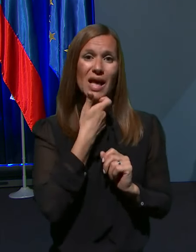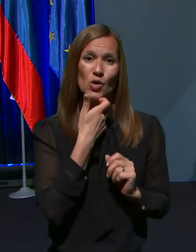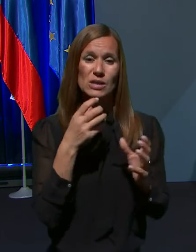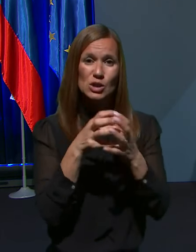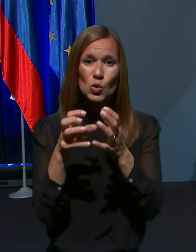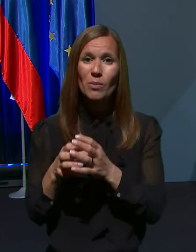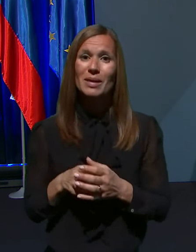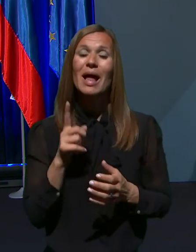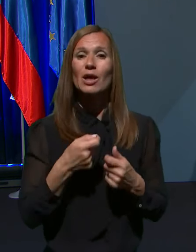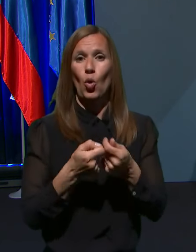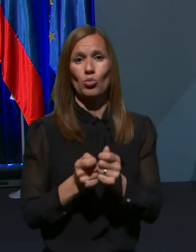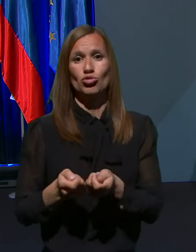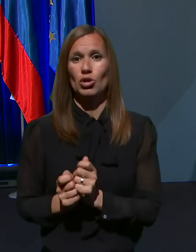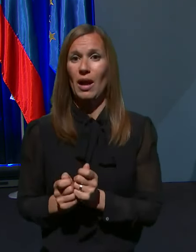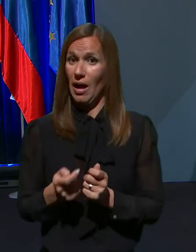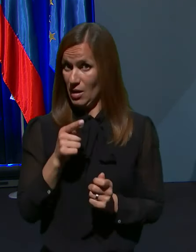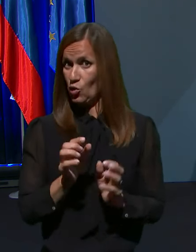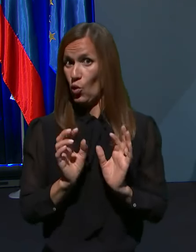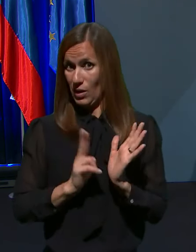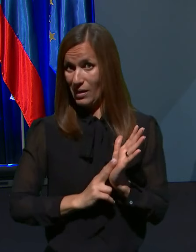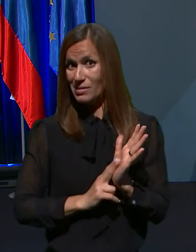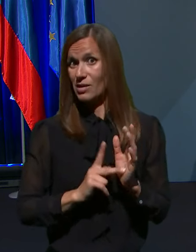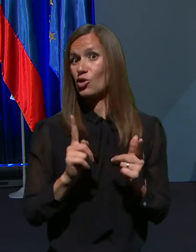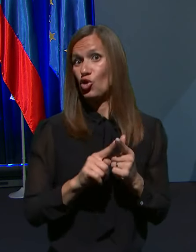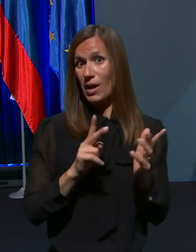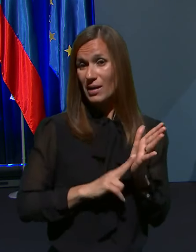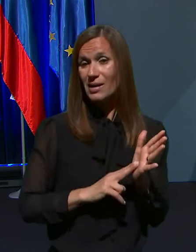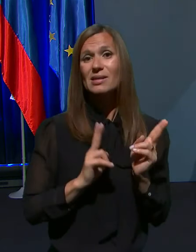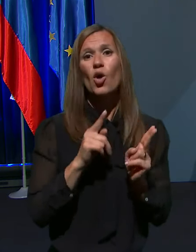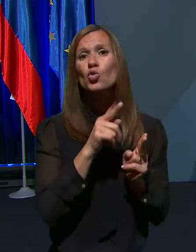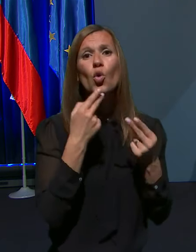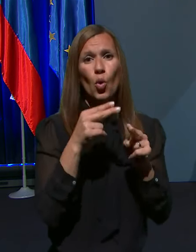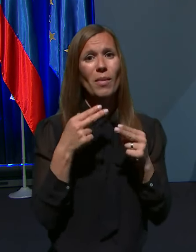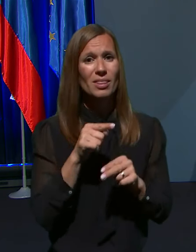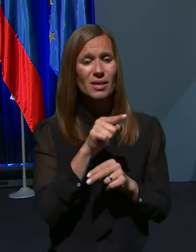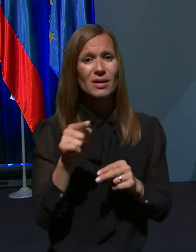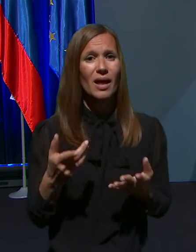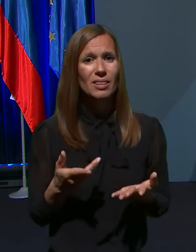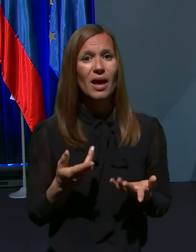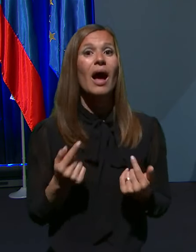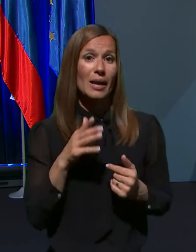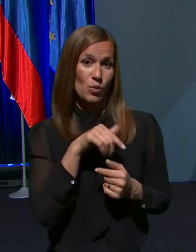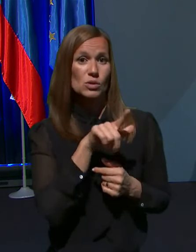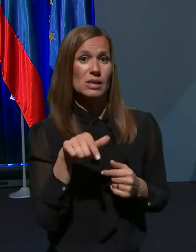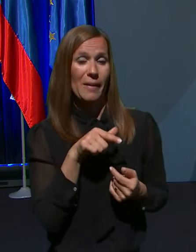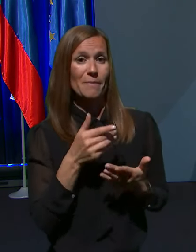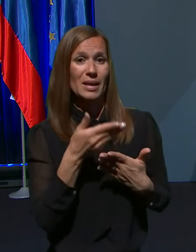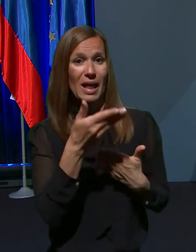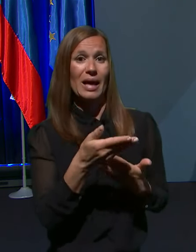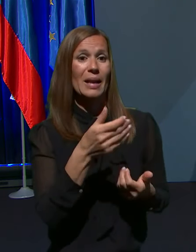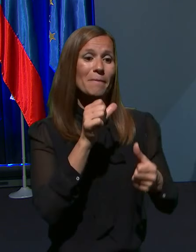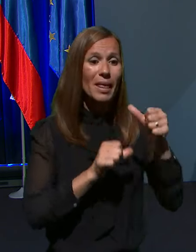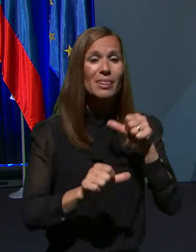občinah. Ali to drži in če drži, kako to komentirate in ali boste predlagali menjavo